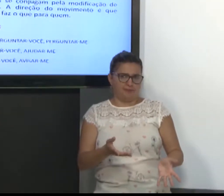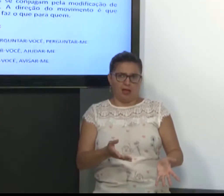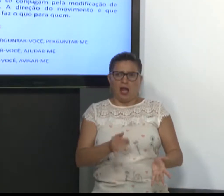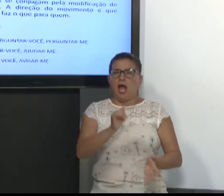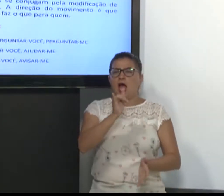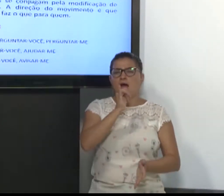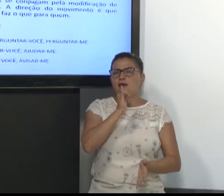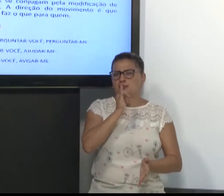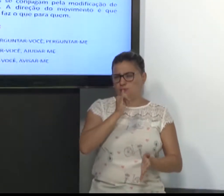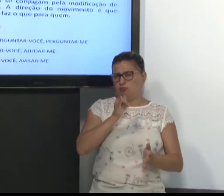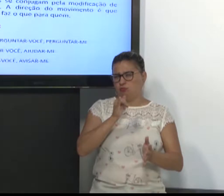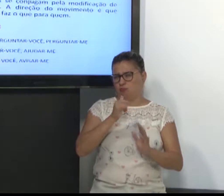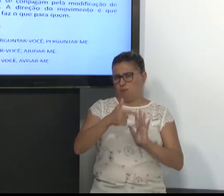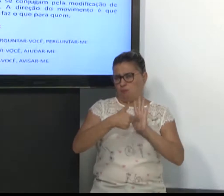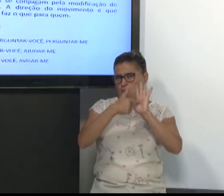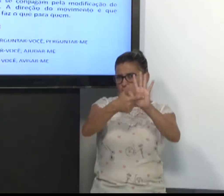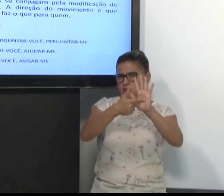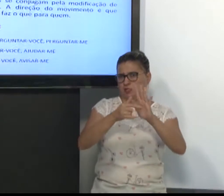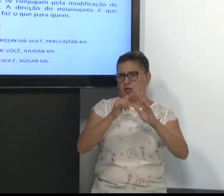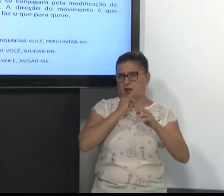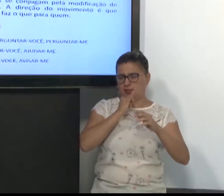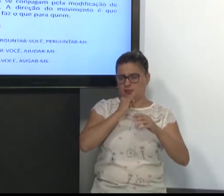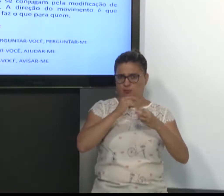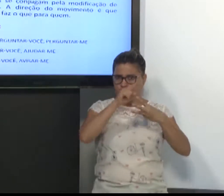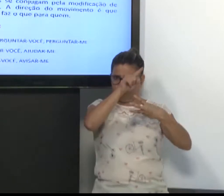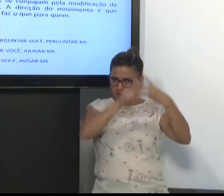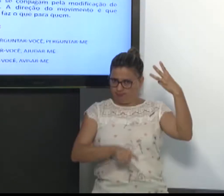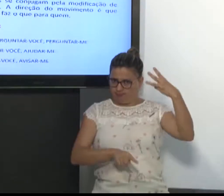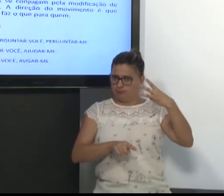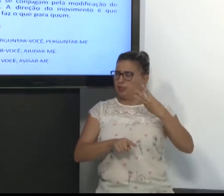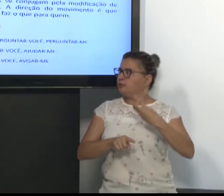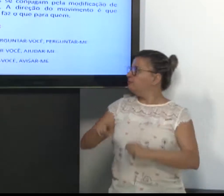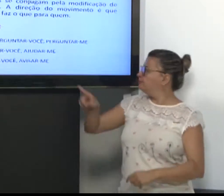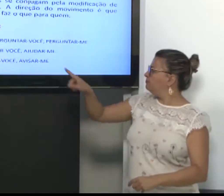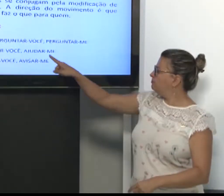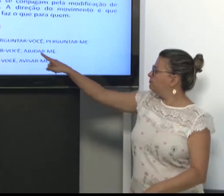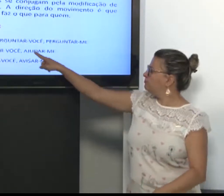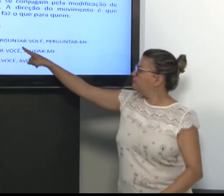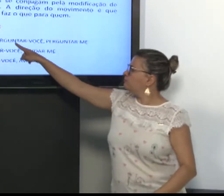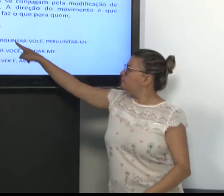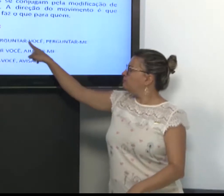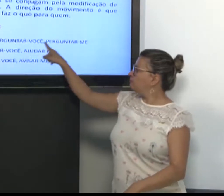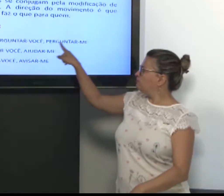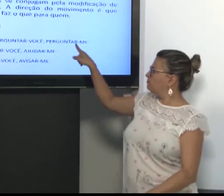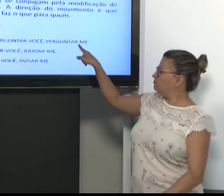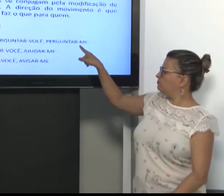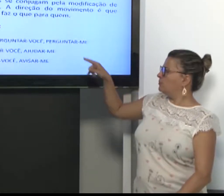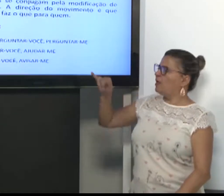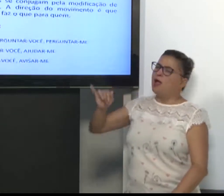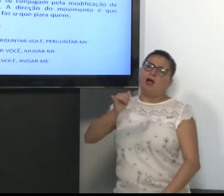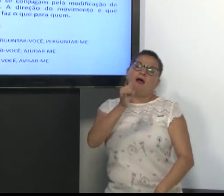eles falam sobre a pessoa, indica para quem você fala. Então, temos aqui três exemplos.